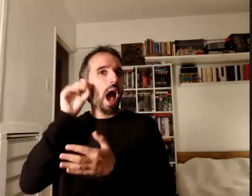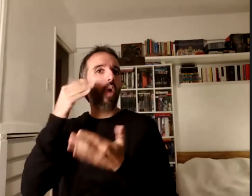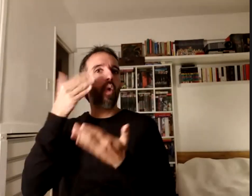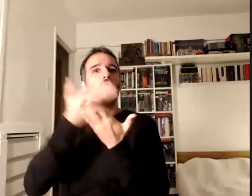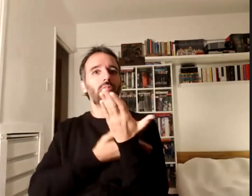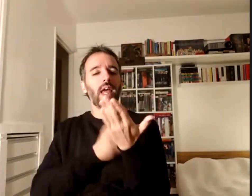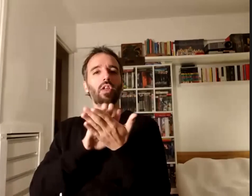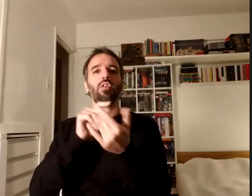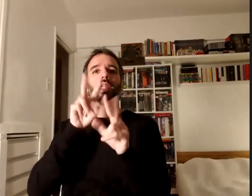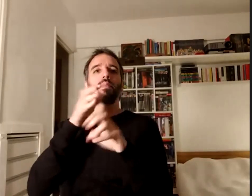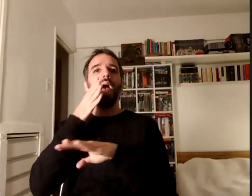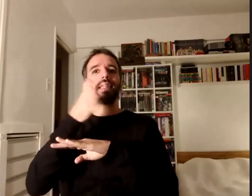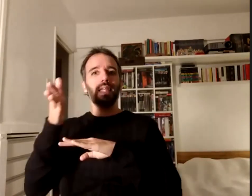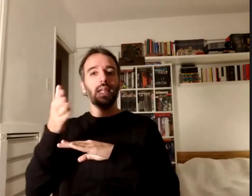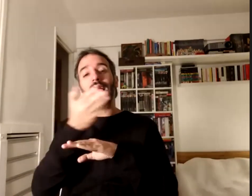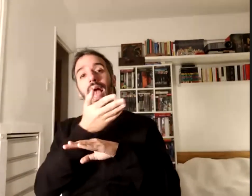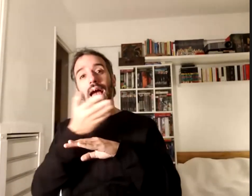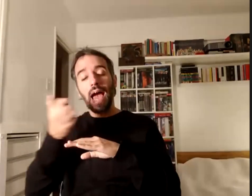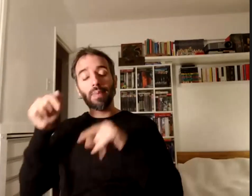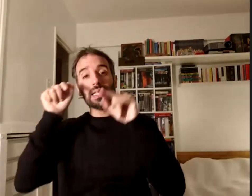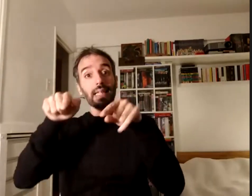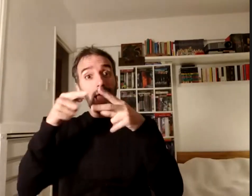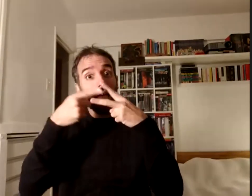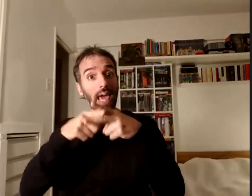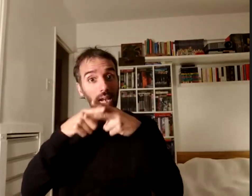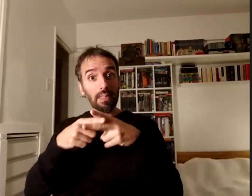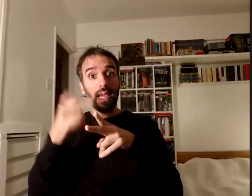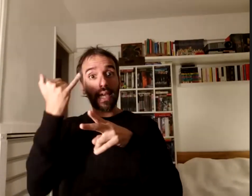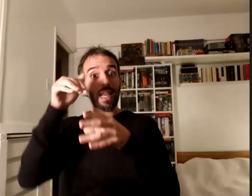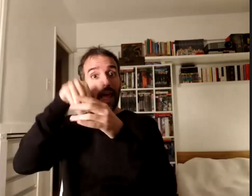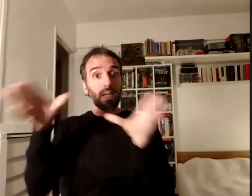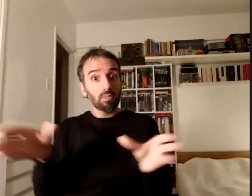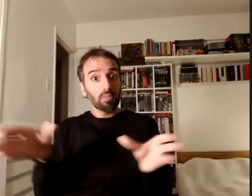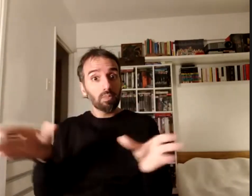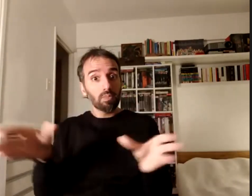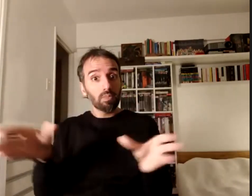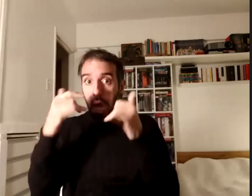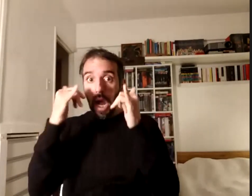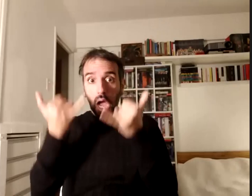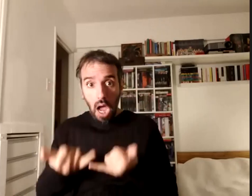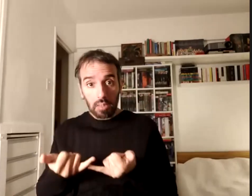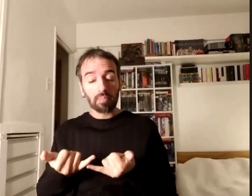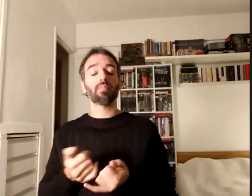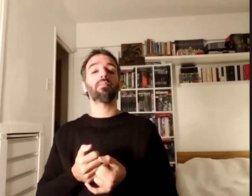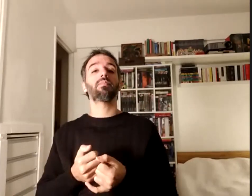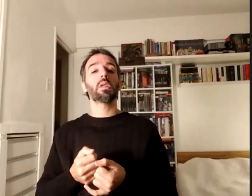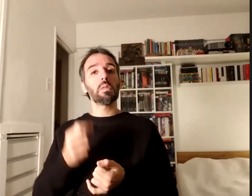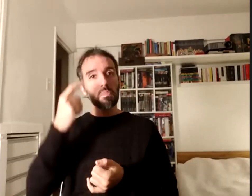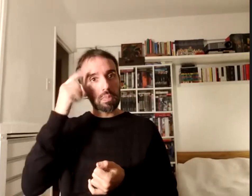pero digamos que además esas herramientas estén aquí contempladas creo que es algo muy importante para la